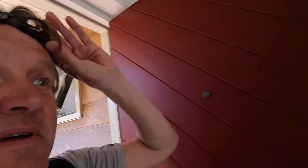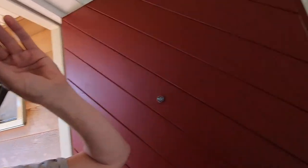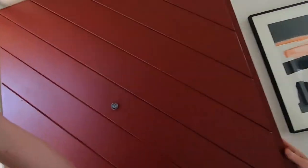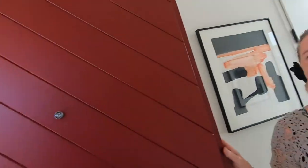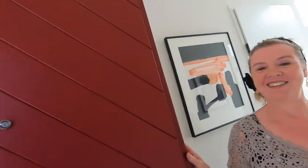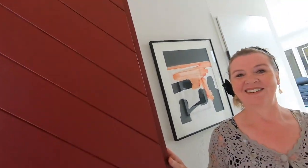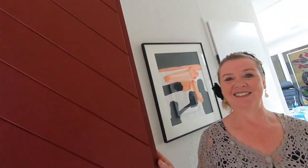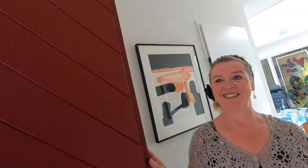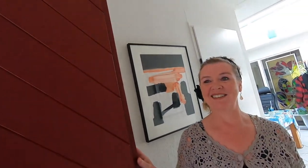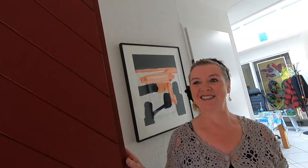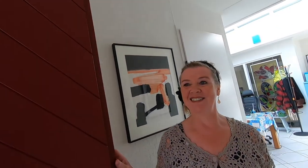Hi, mom.